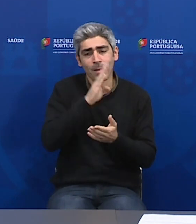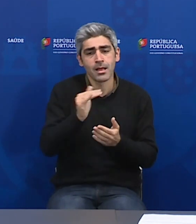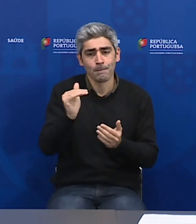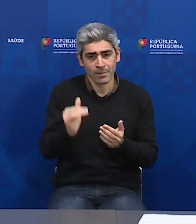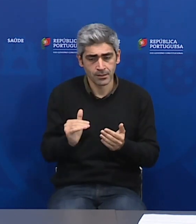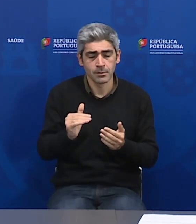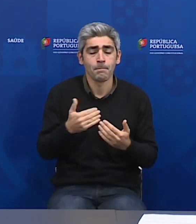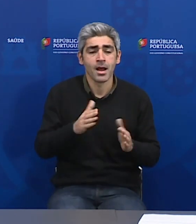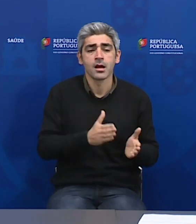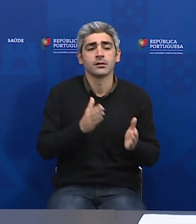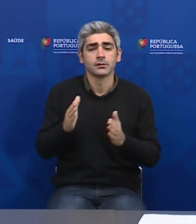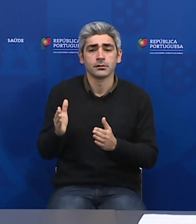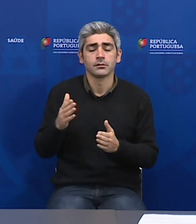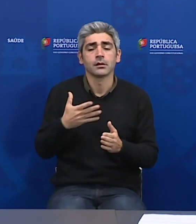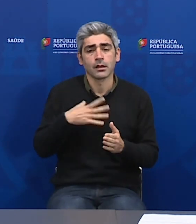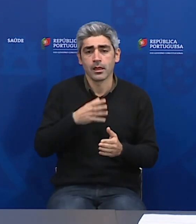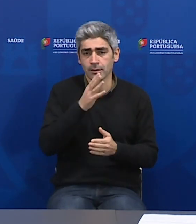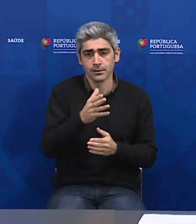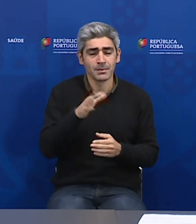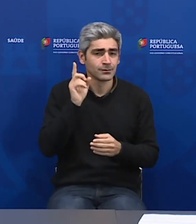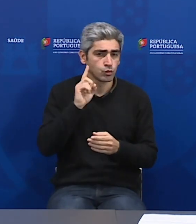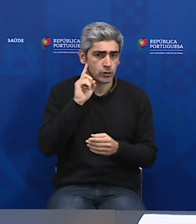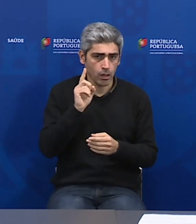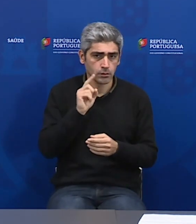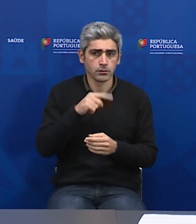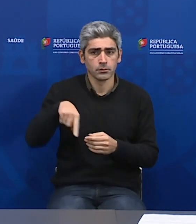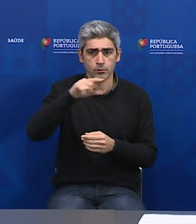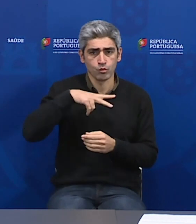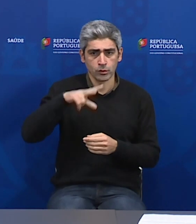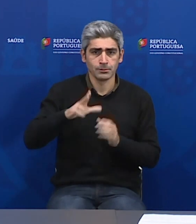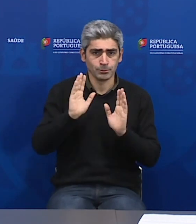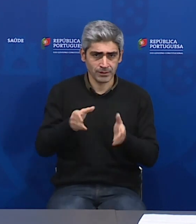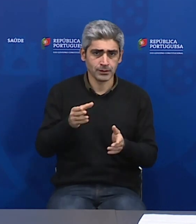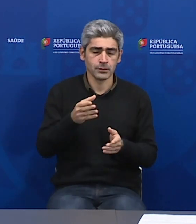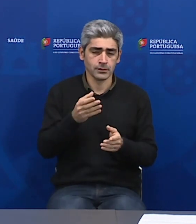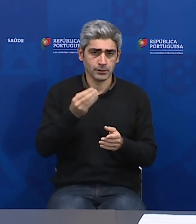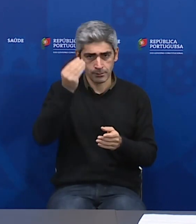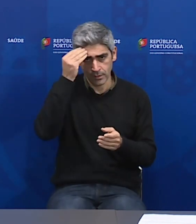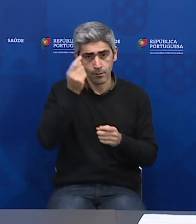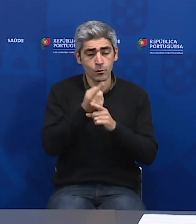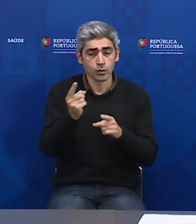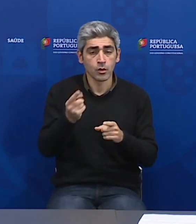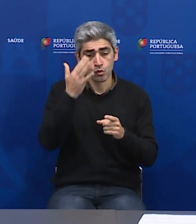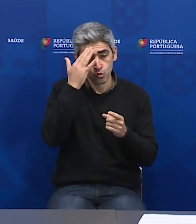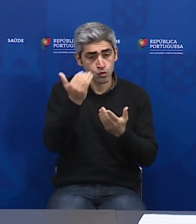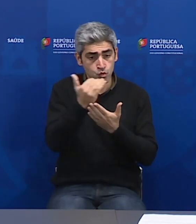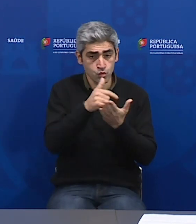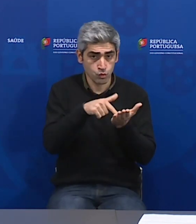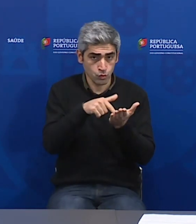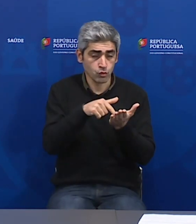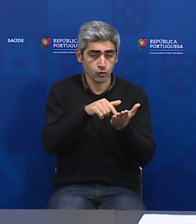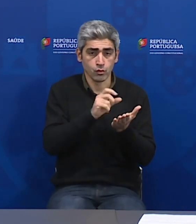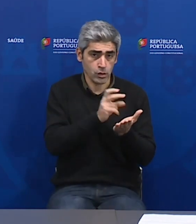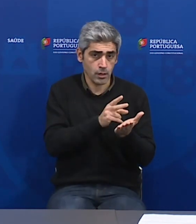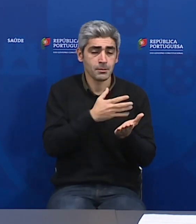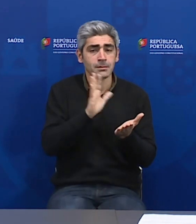Mas deixe-me dizer-lhe que eu penso que é essa a parte muito mais importante para os portugueses, porque, para além destes números, é preciso perceber